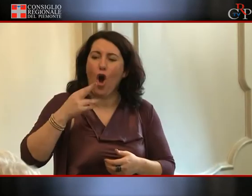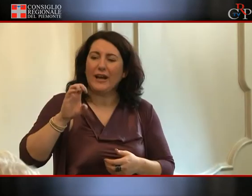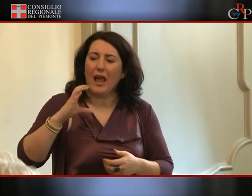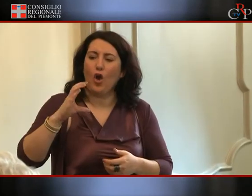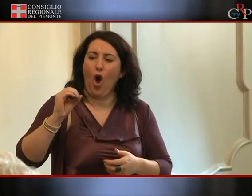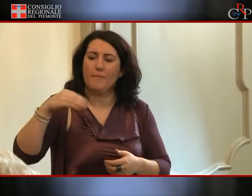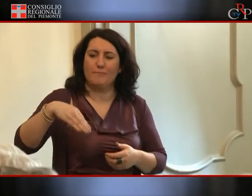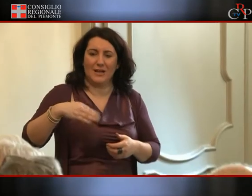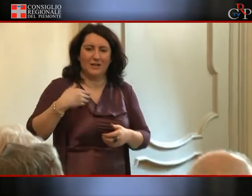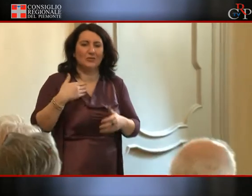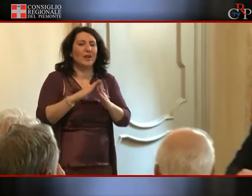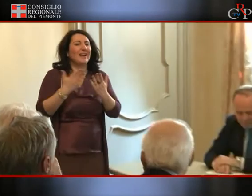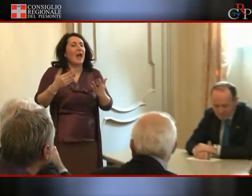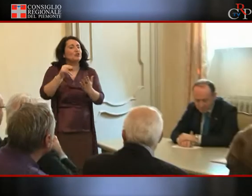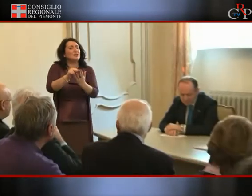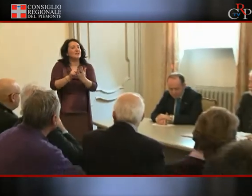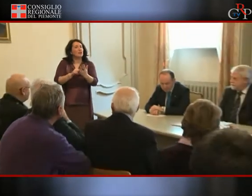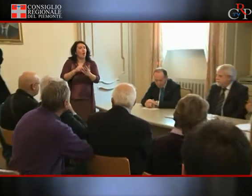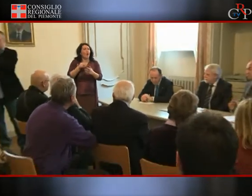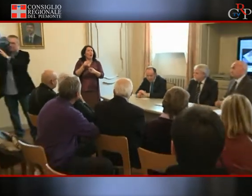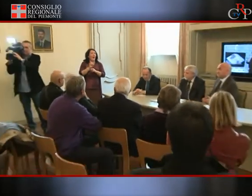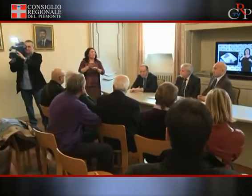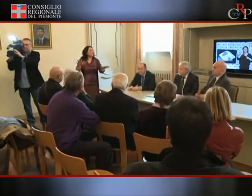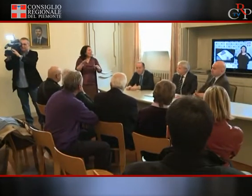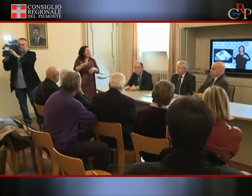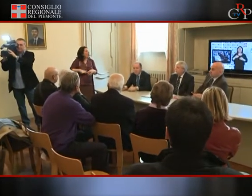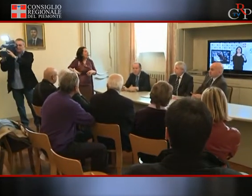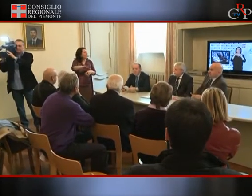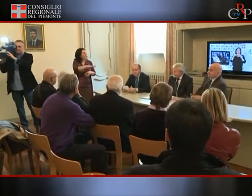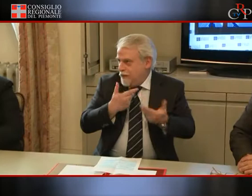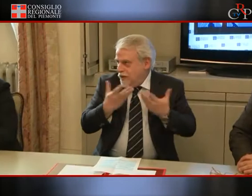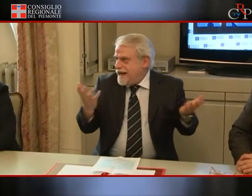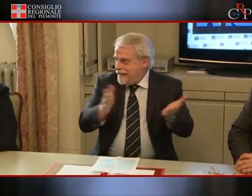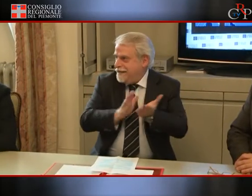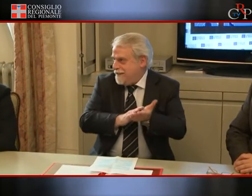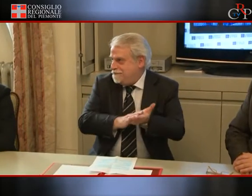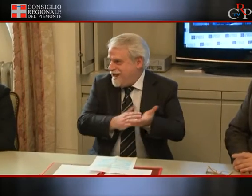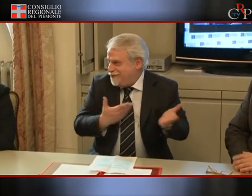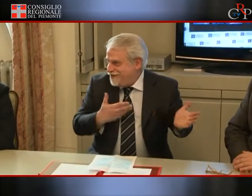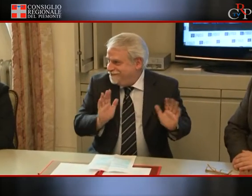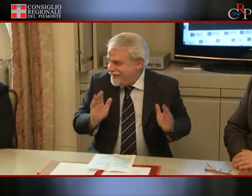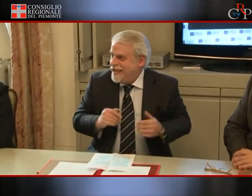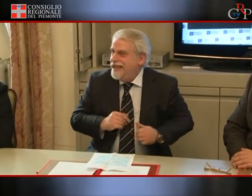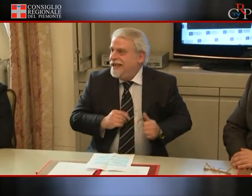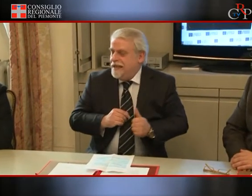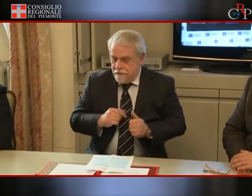Nazionale Sordi del Piemonte, ENS. CRP TG-LIS contiene alcuni servizi giornalistici dedicati alle attività